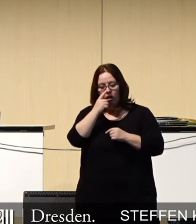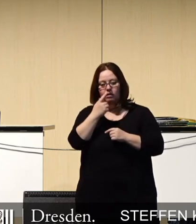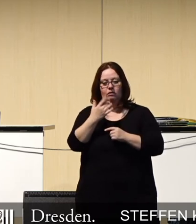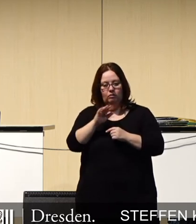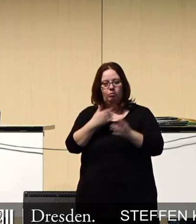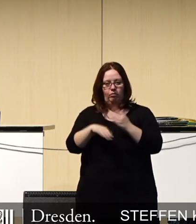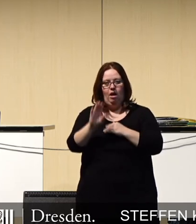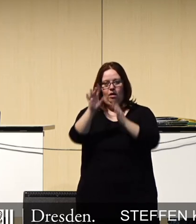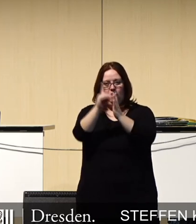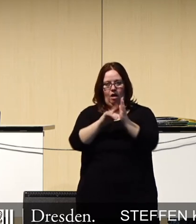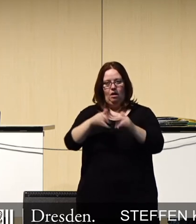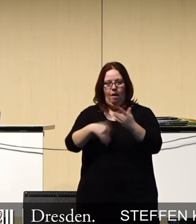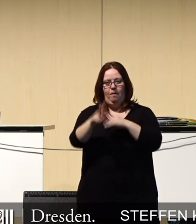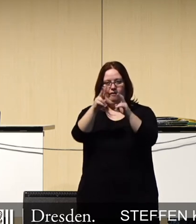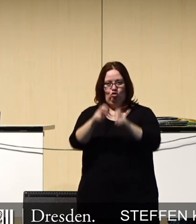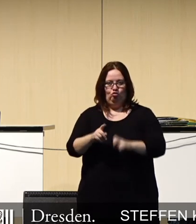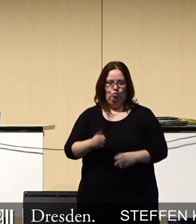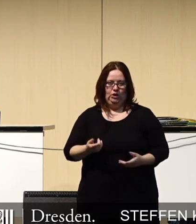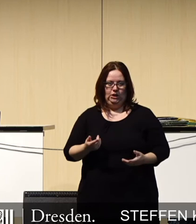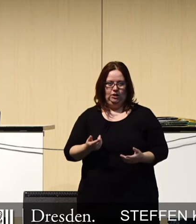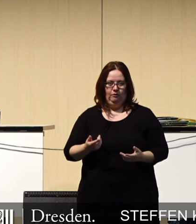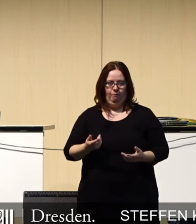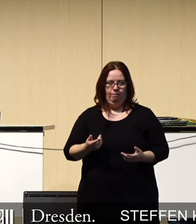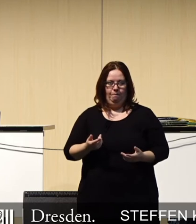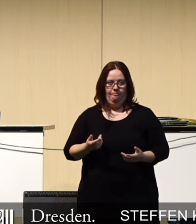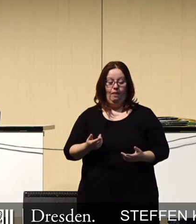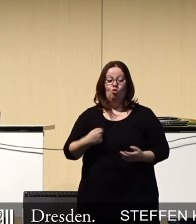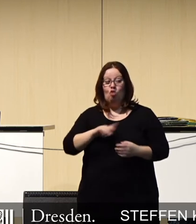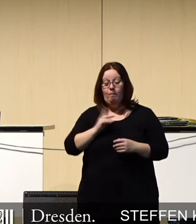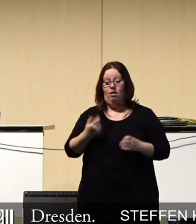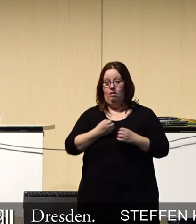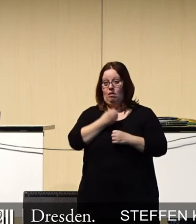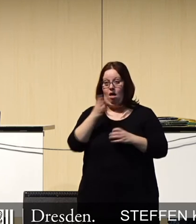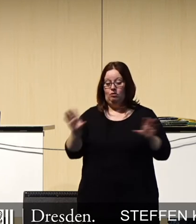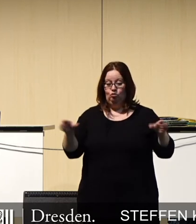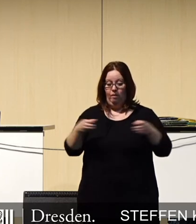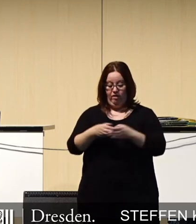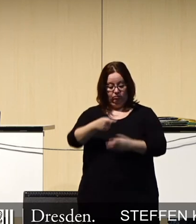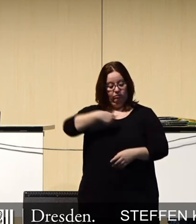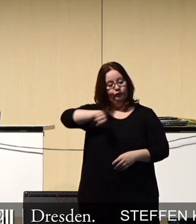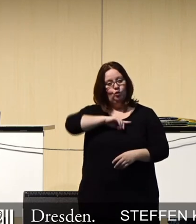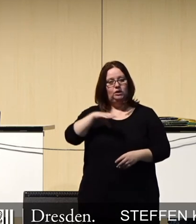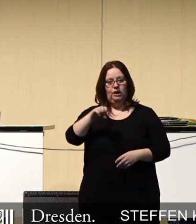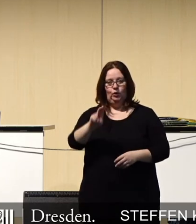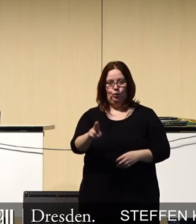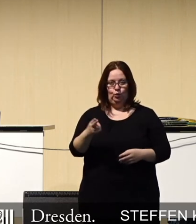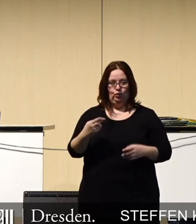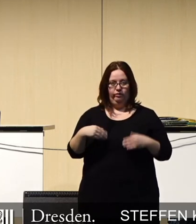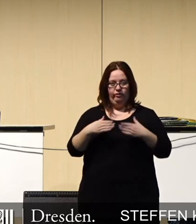zu forschen ist. Ich komme zum Schluss und fasse für alle noch mal klar zusammen. Für uns als CDU-Fraktion